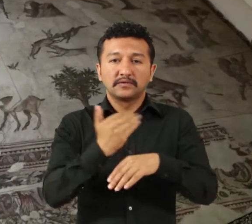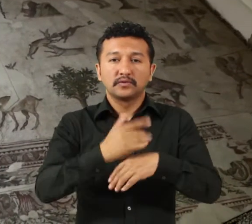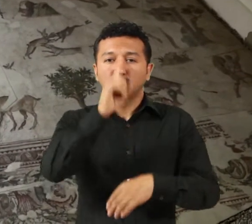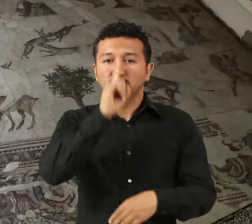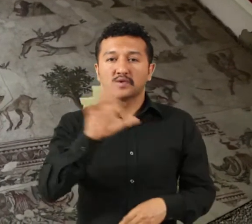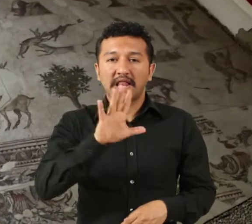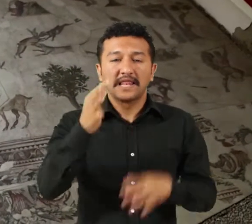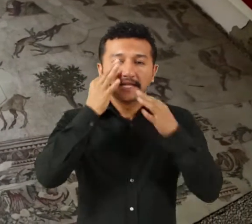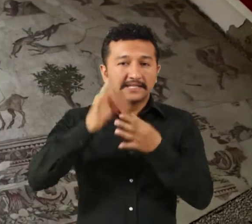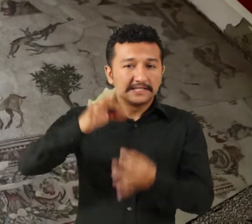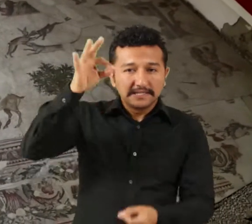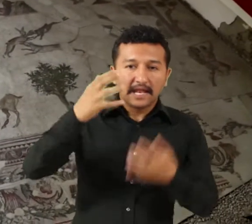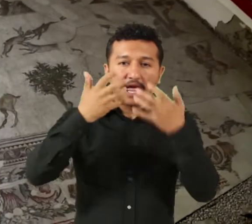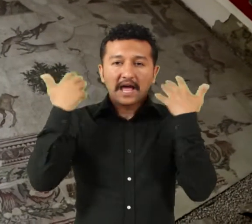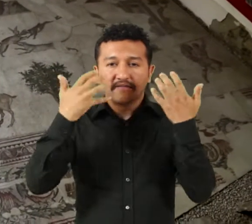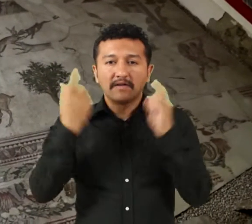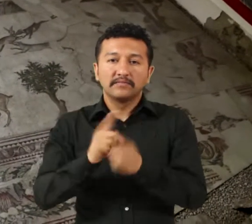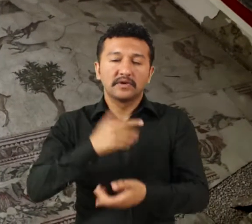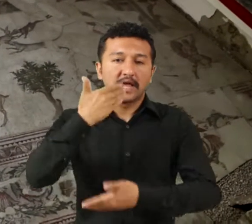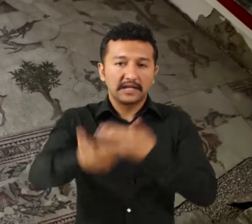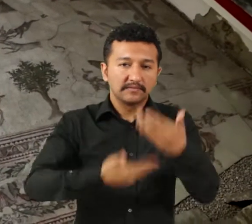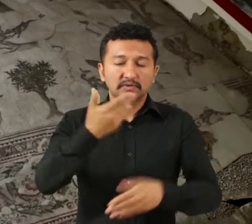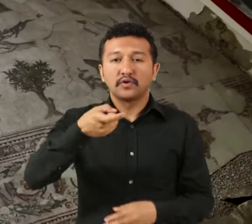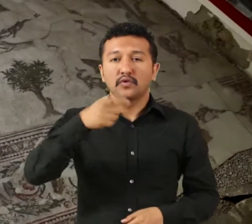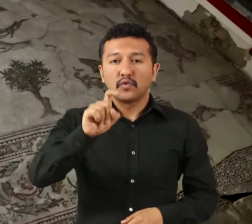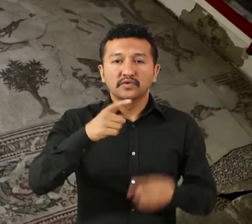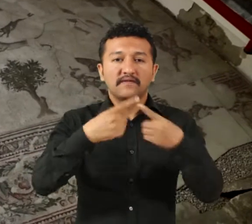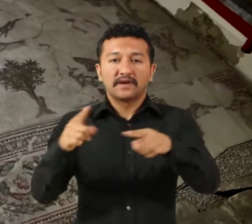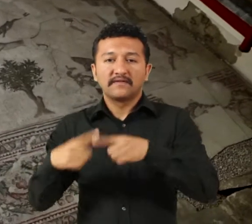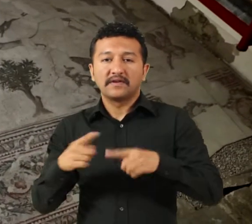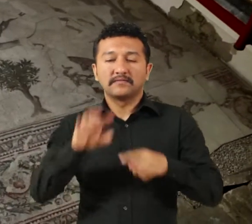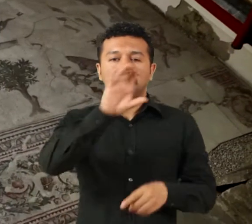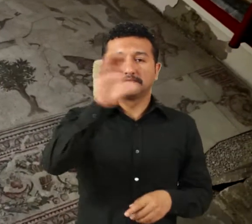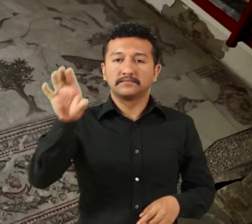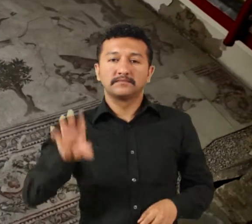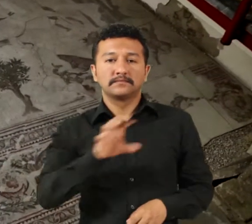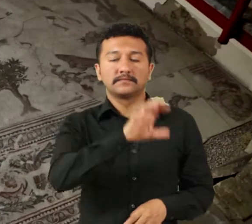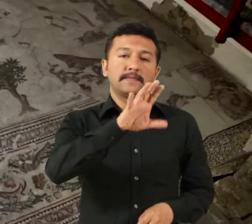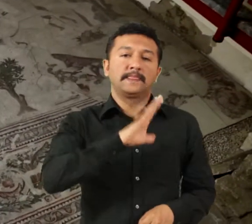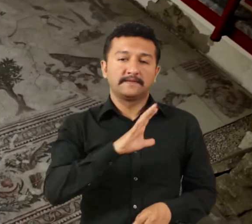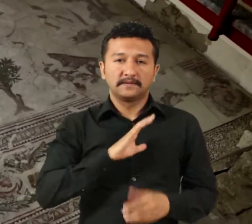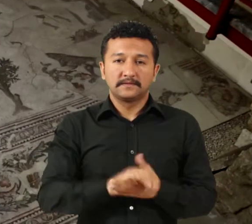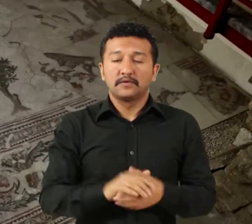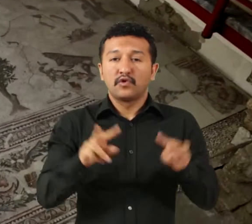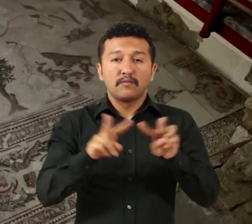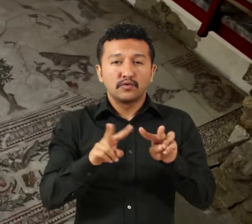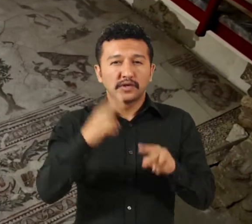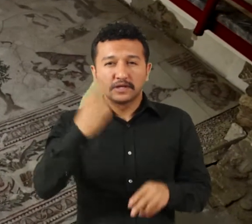hayvan figür kullanılarak anlatılmış 90 farklı tema bulunmaktadır. Mozaik'in ana resmi 6